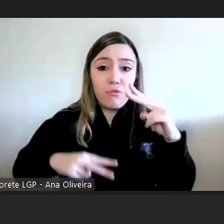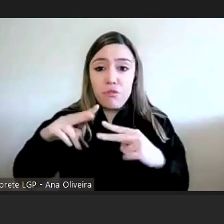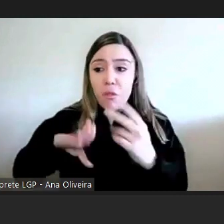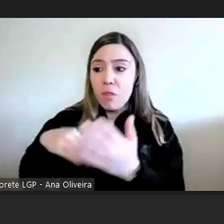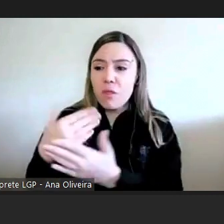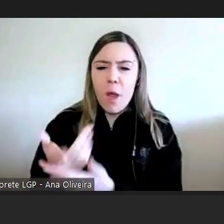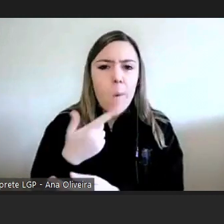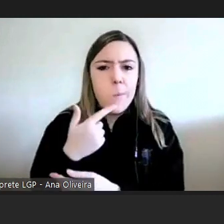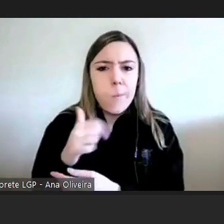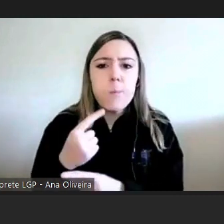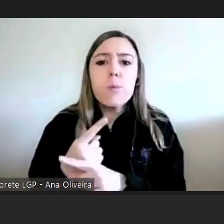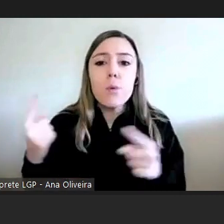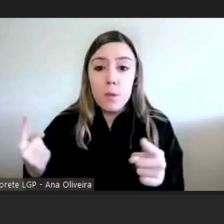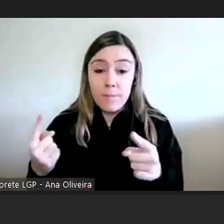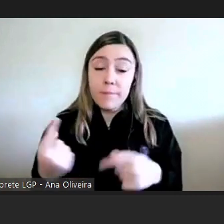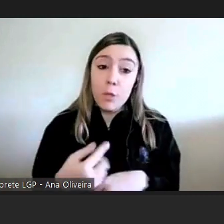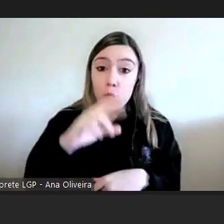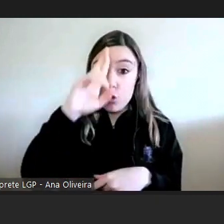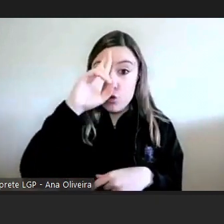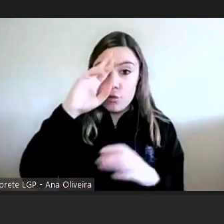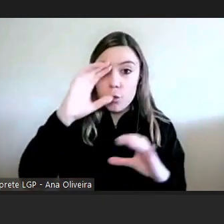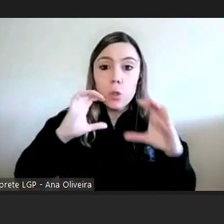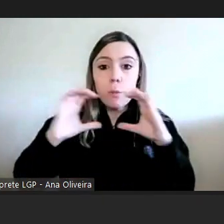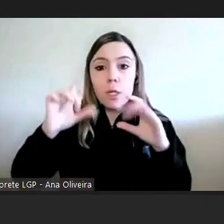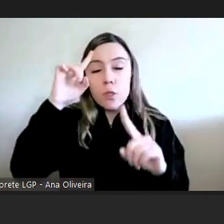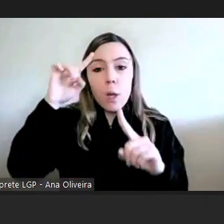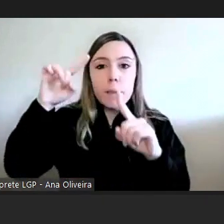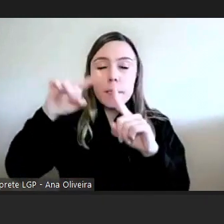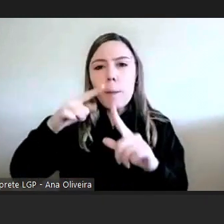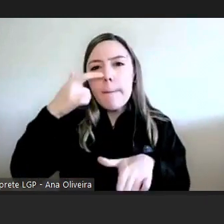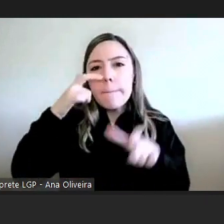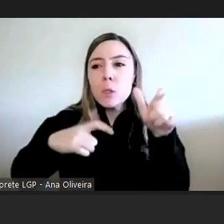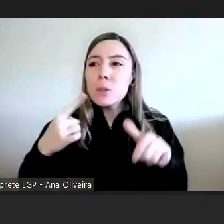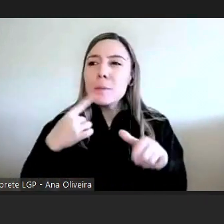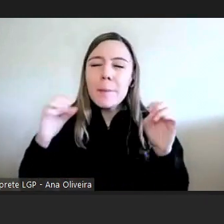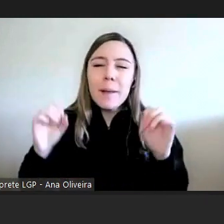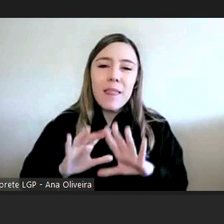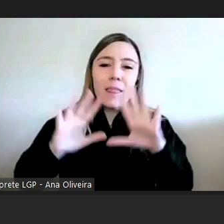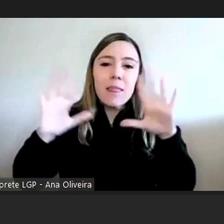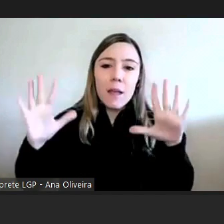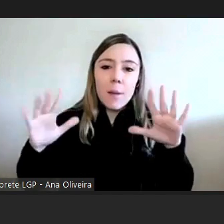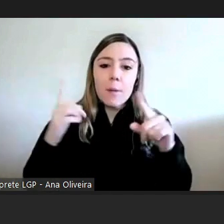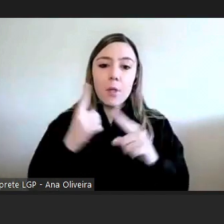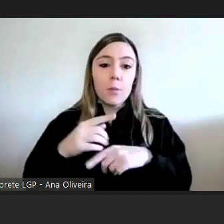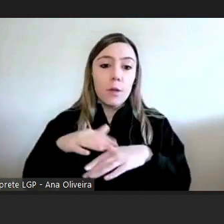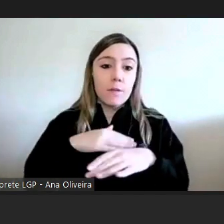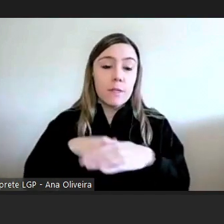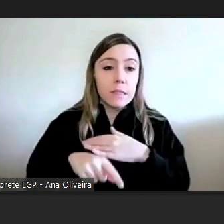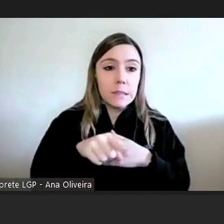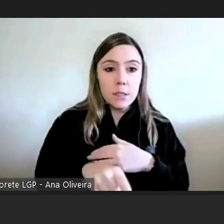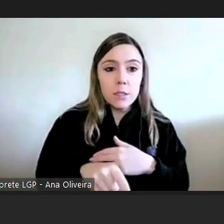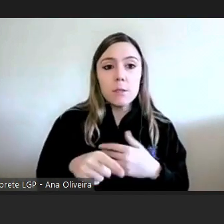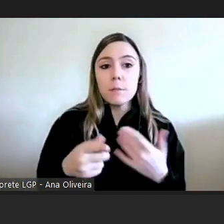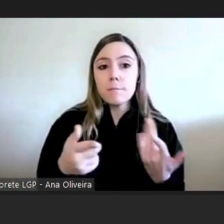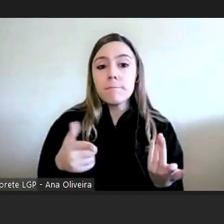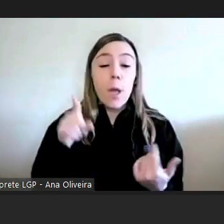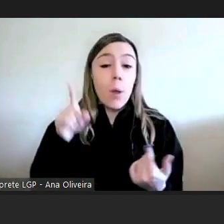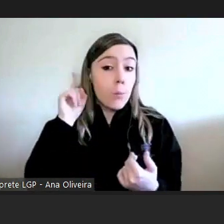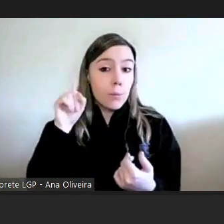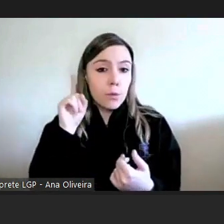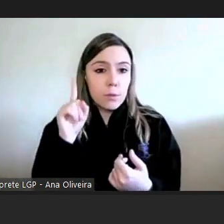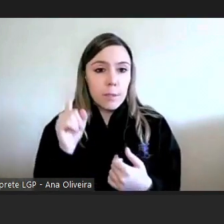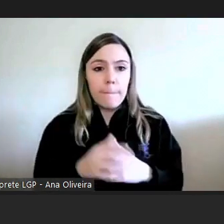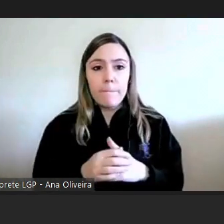comunicação que permita a compreensão das razões de uma determinada atuação parece absolutamente fundamental